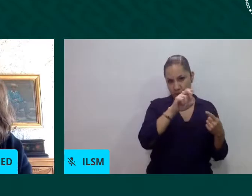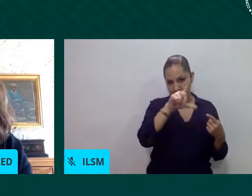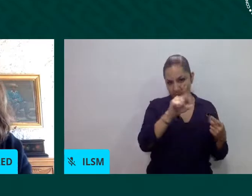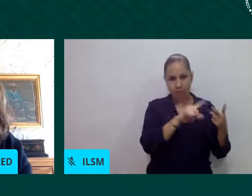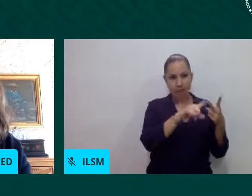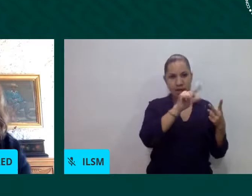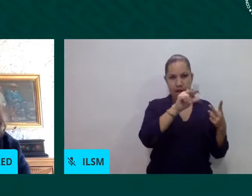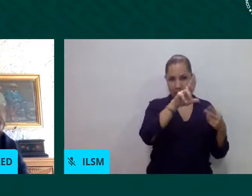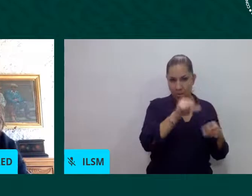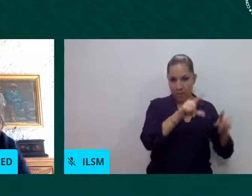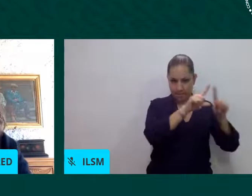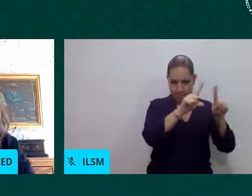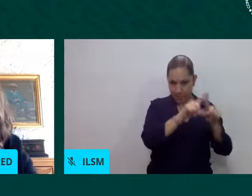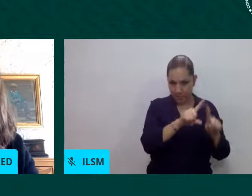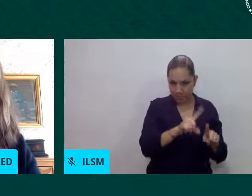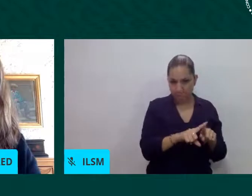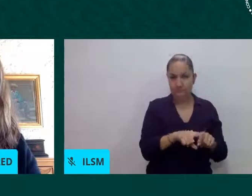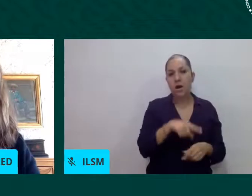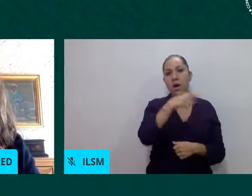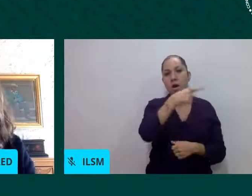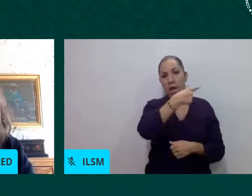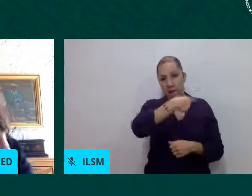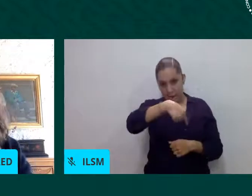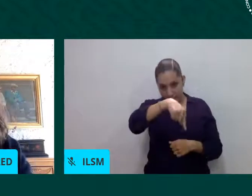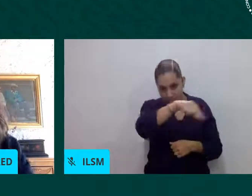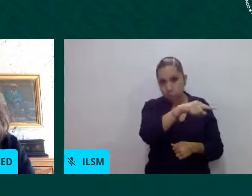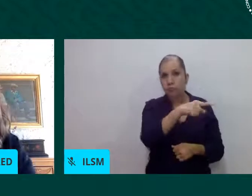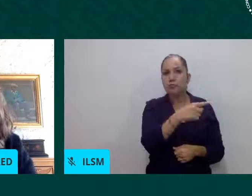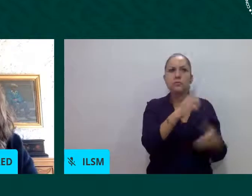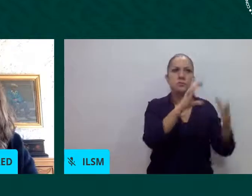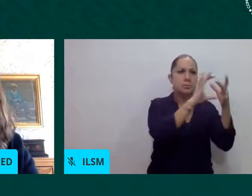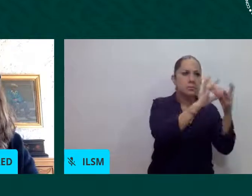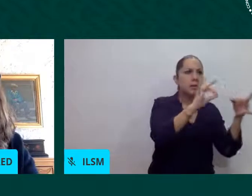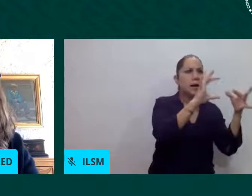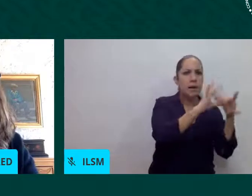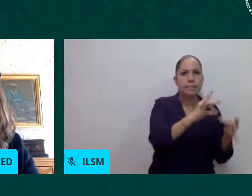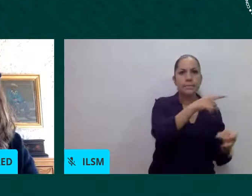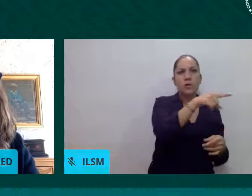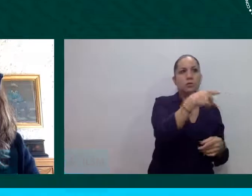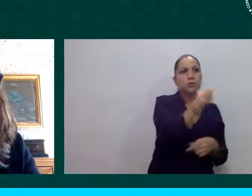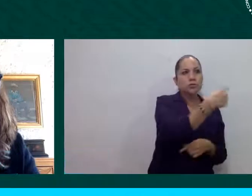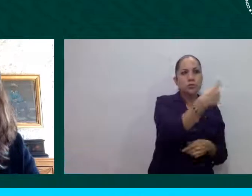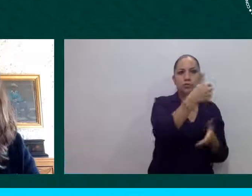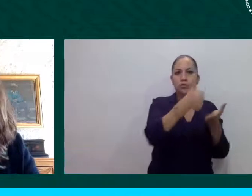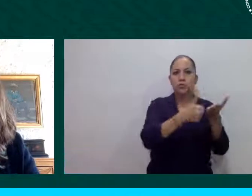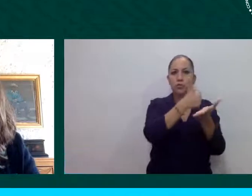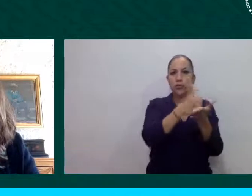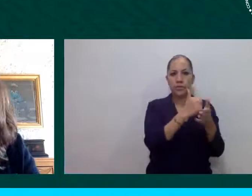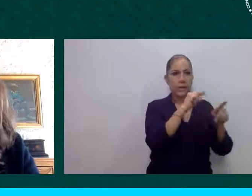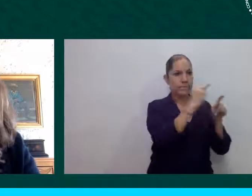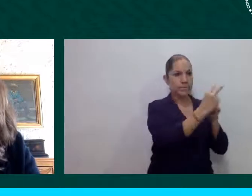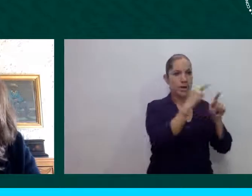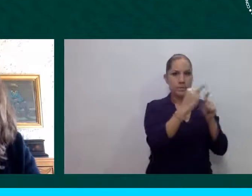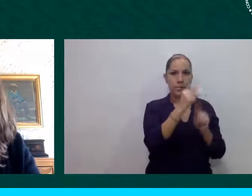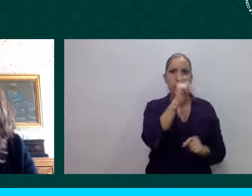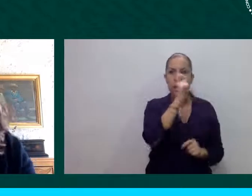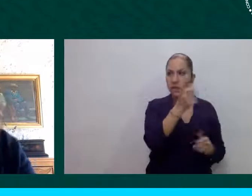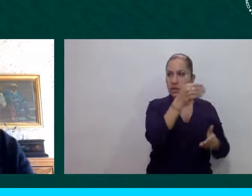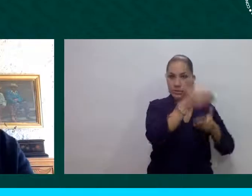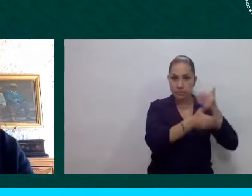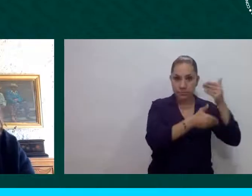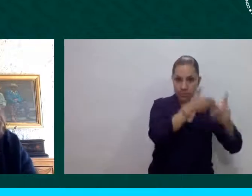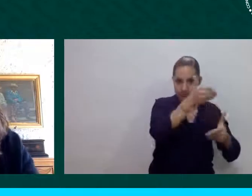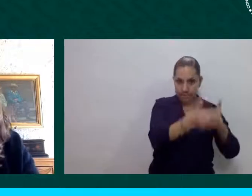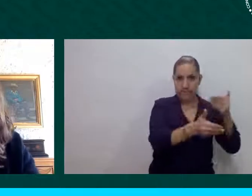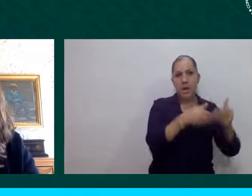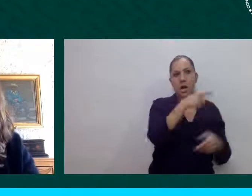comentarnos cómo ven el tema desde sus ciudades y desde la organización de la sociedad civil que nos acompaña la mañana, perdón, de hoy,